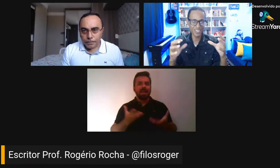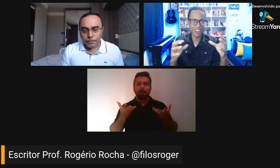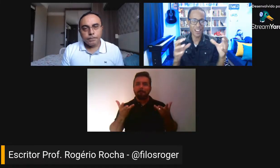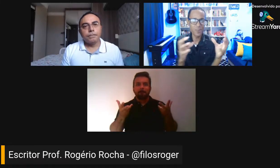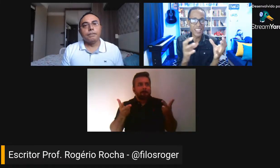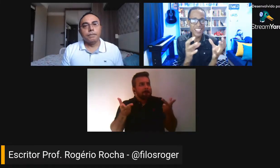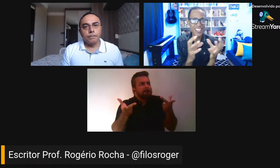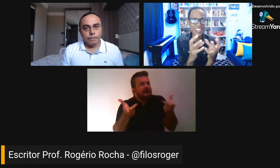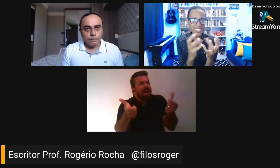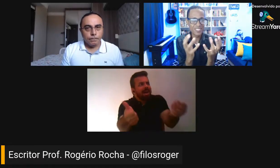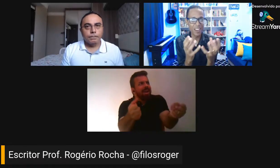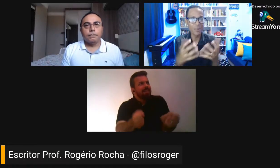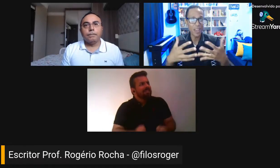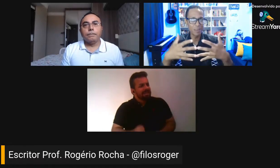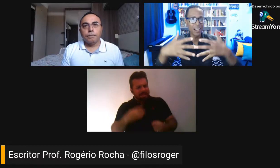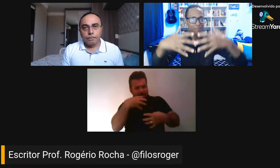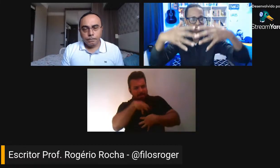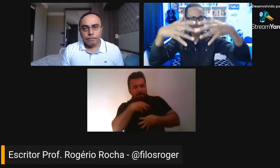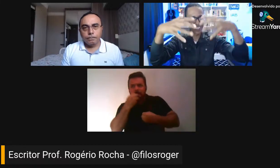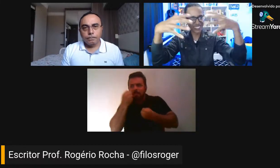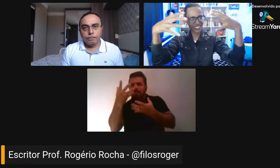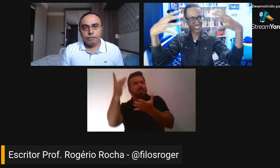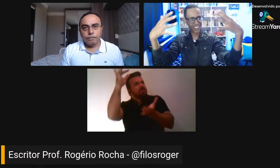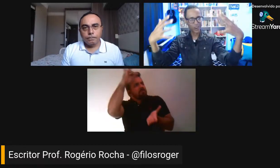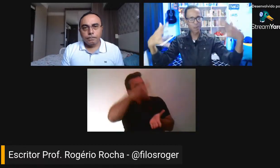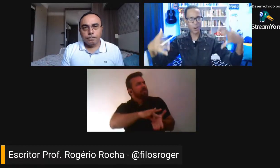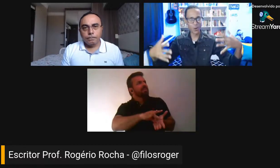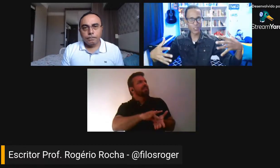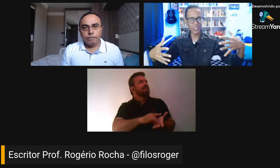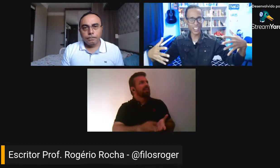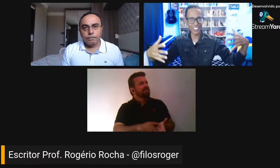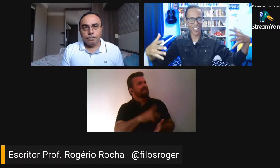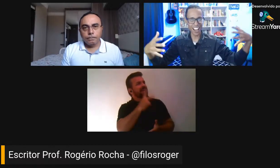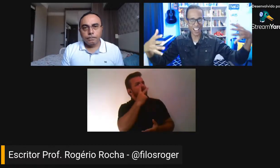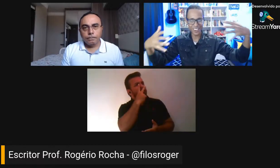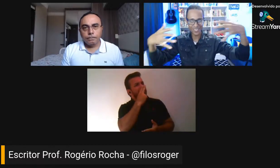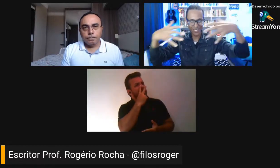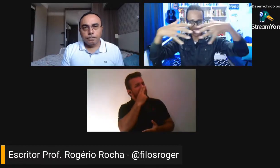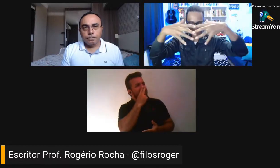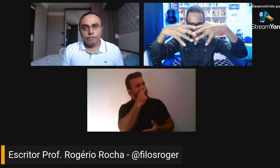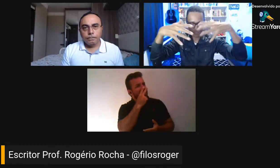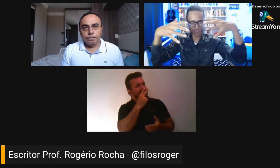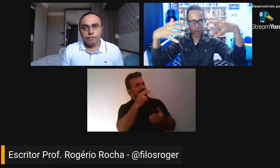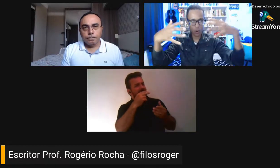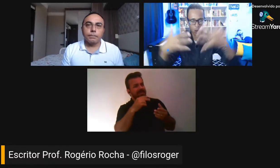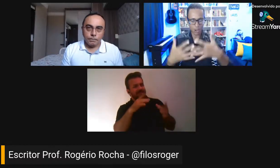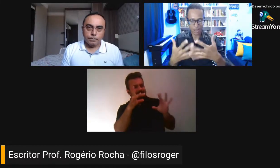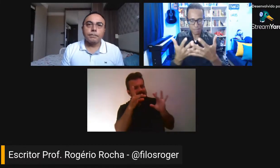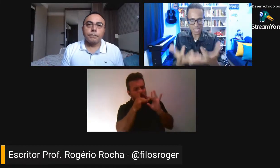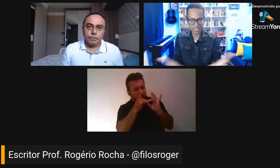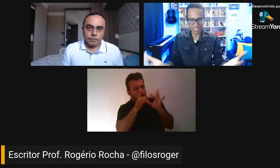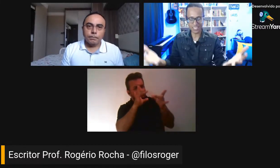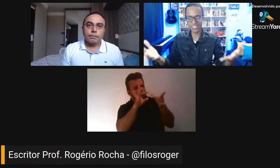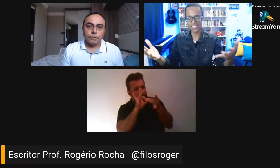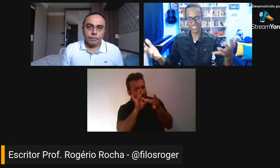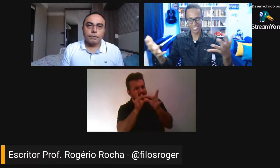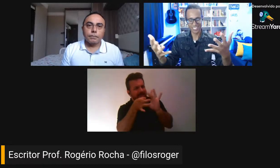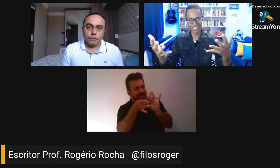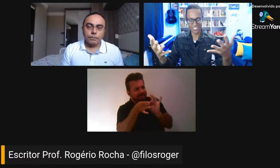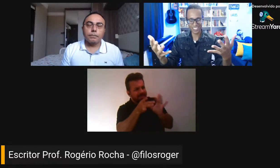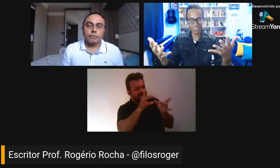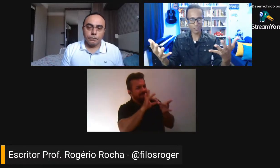porque a gente vai conectando, é um quebra-cabeça, uma coxa de retalhos, ali você coloca a mesa